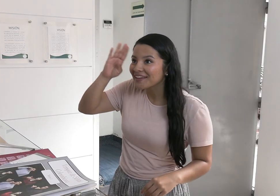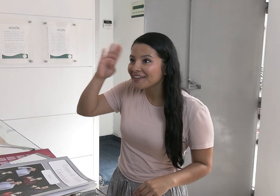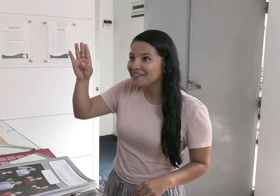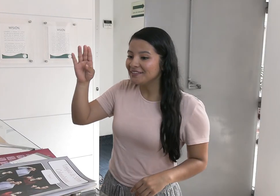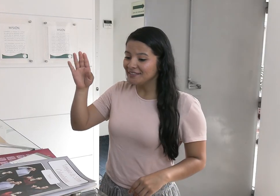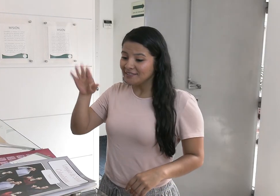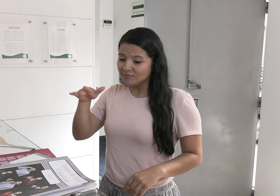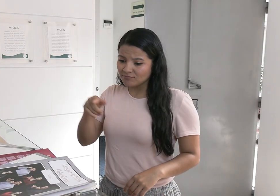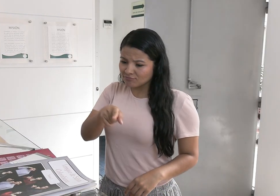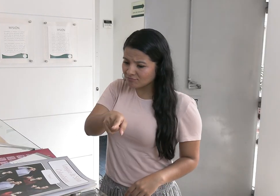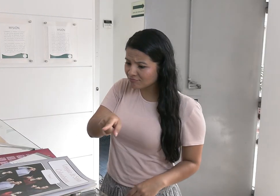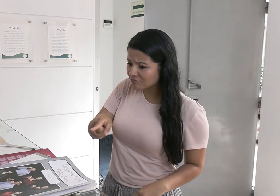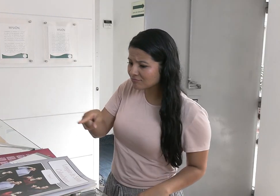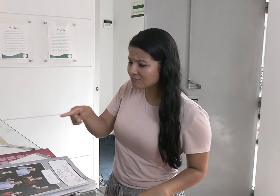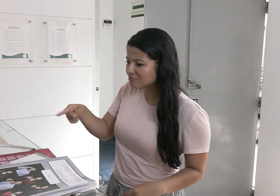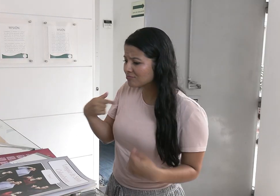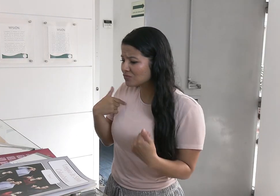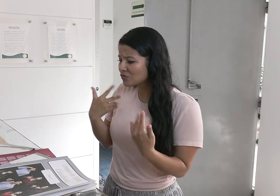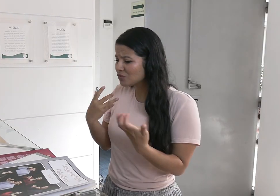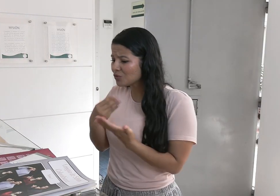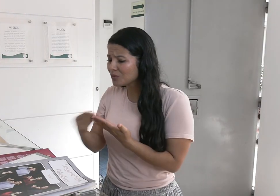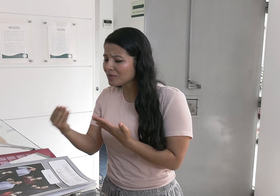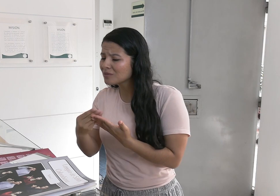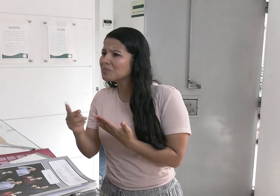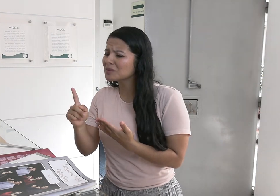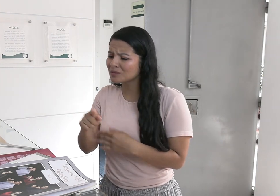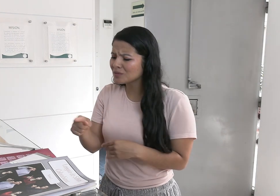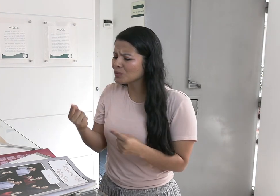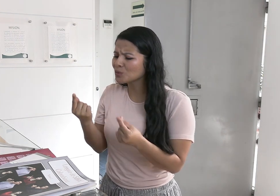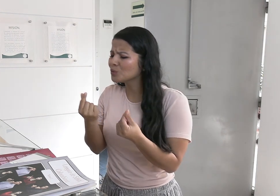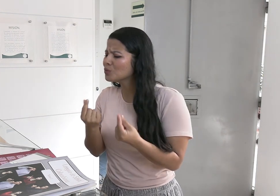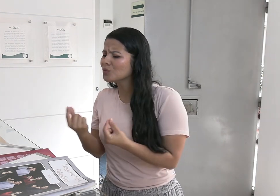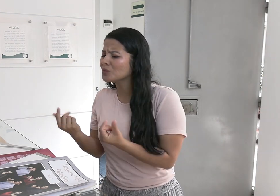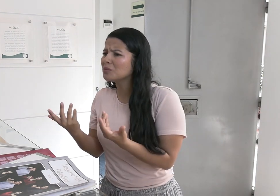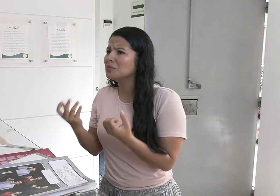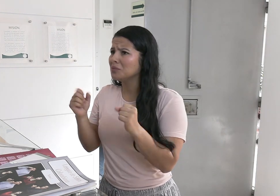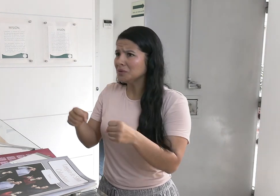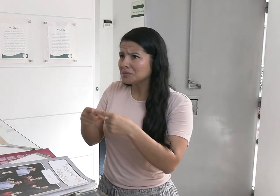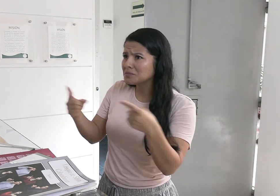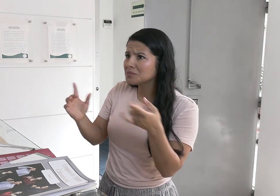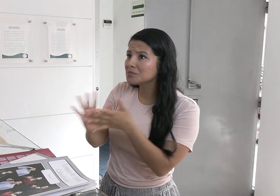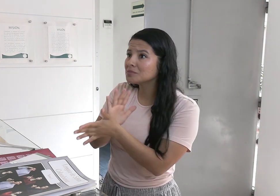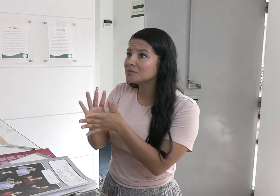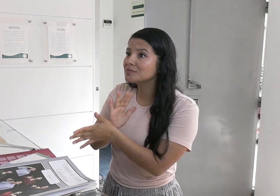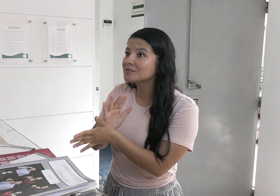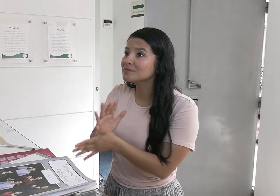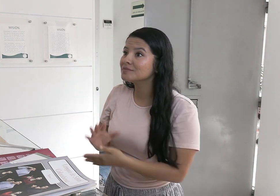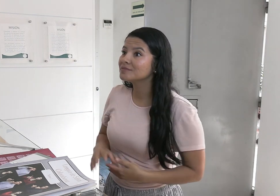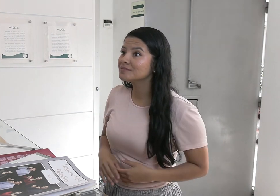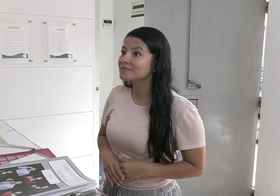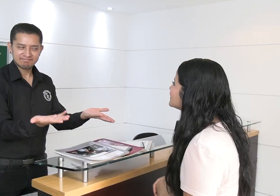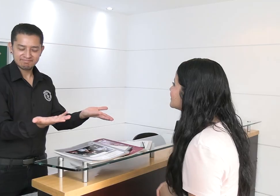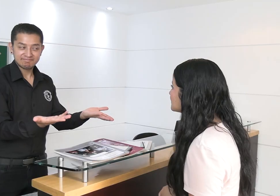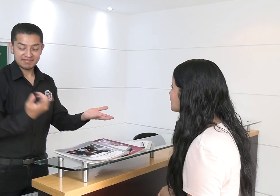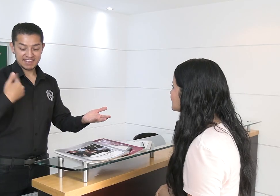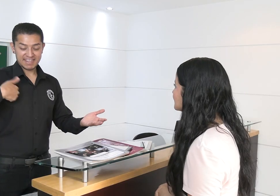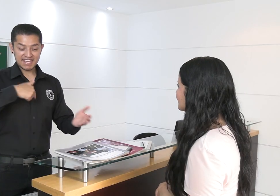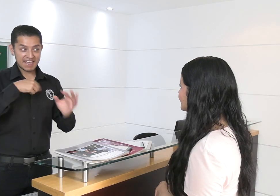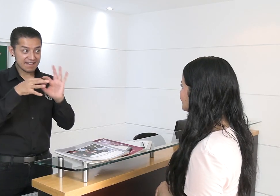Hola, oye, quiero comprar un libro, pero ¿cuánto cuesta? ¿Me puedes dar información? Claro, en Fenascol